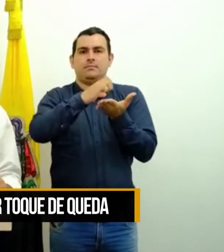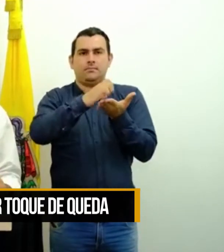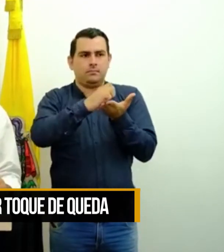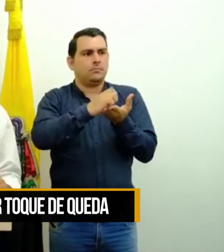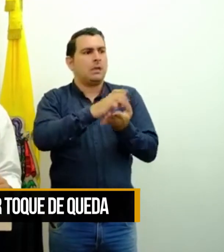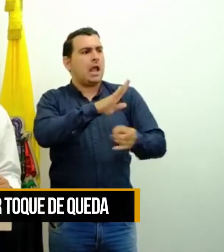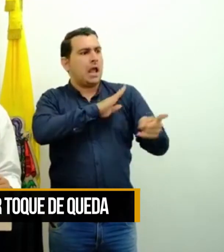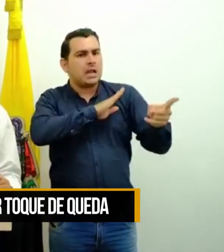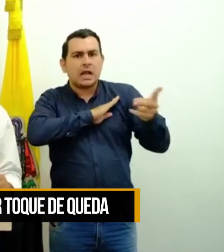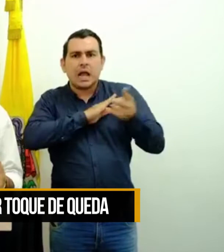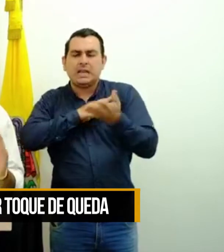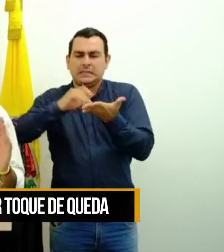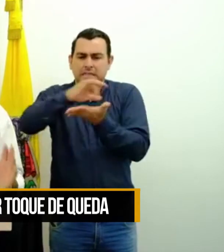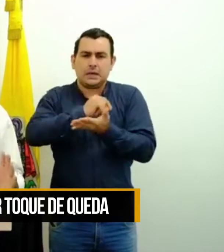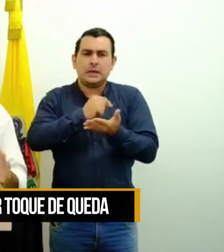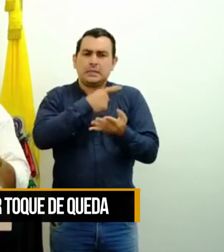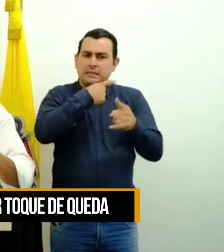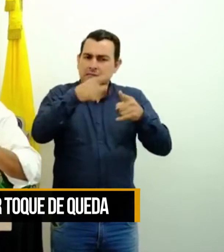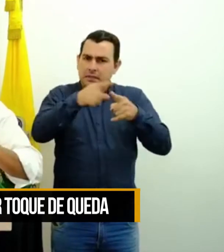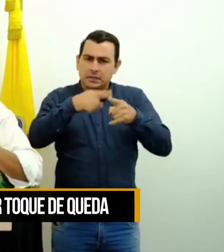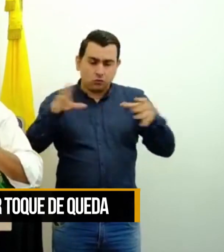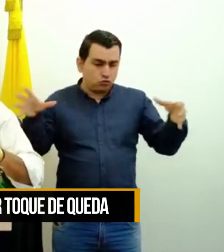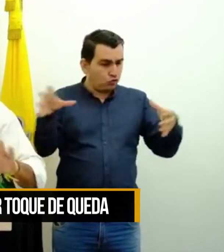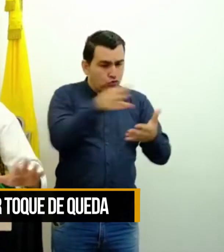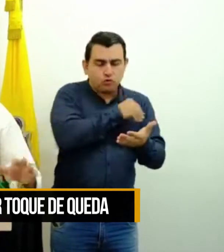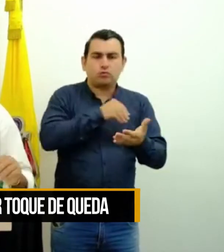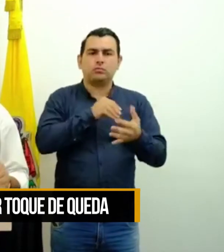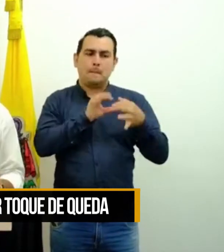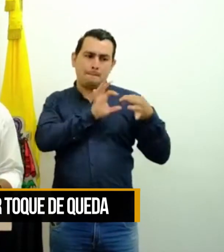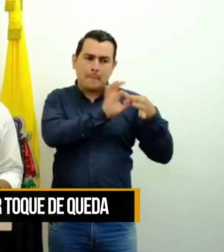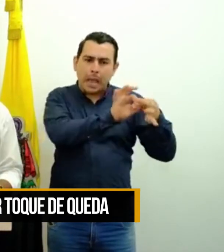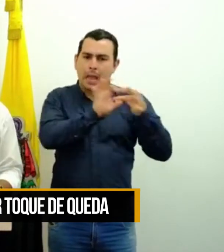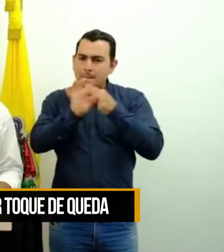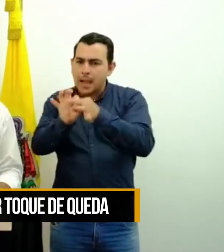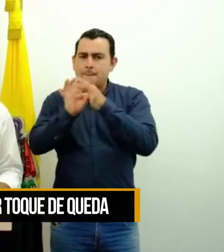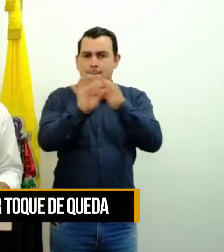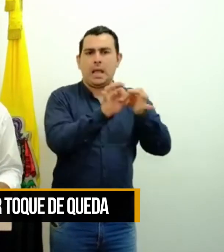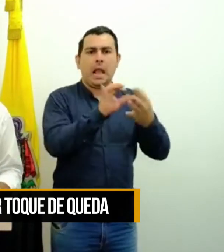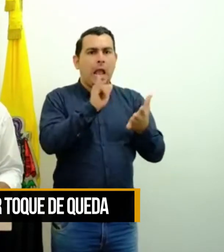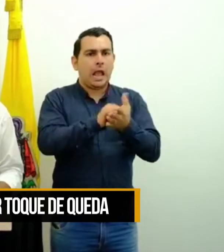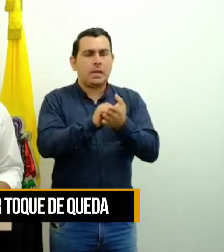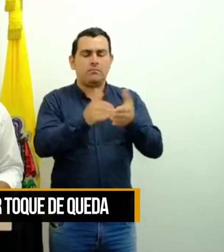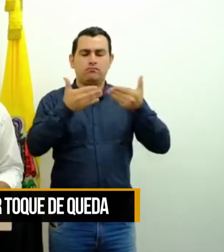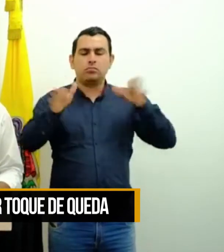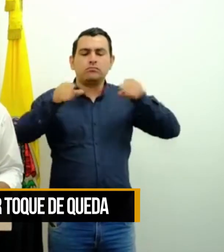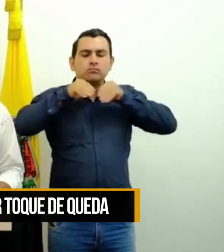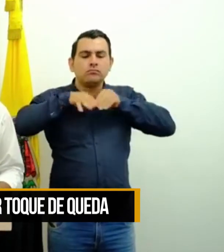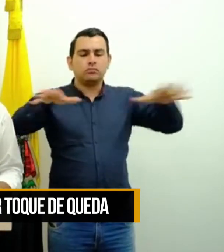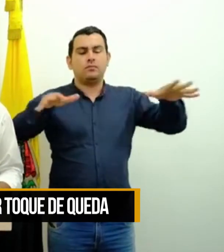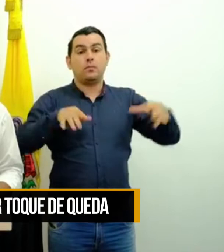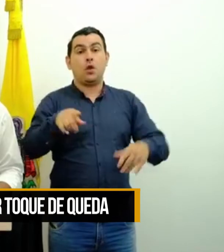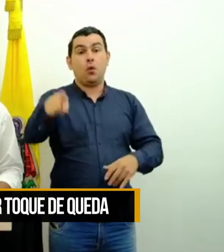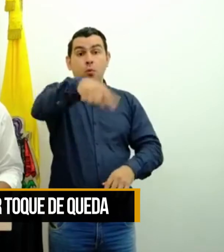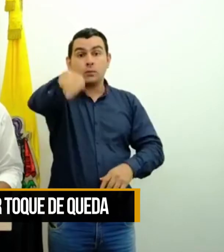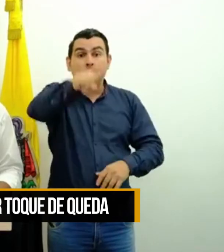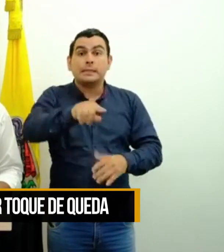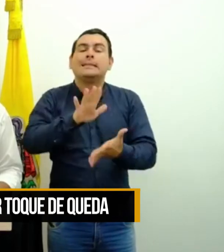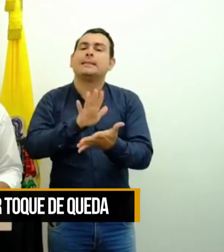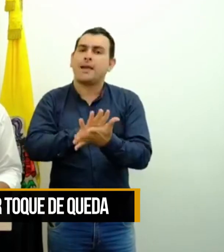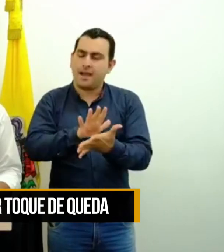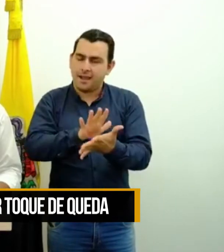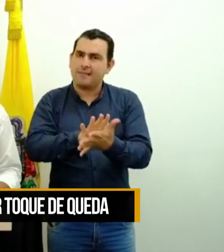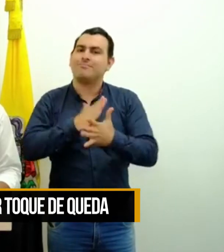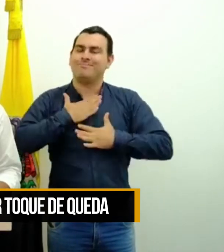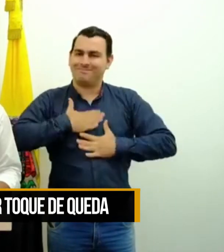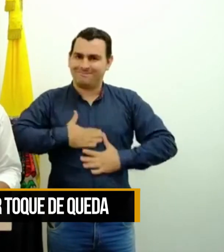podamos proteger. Entonces estas normas van a tener amplia difusión y estemos tranquilos que seguramente